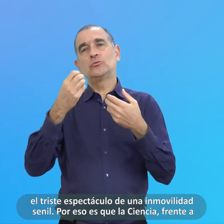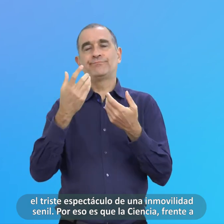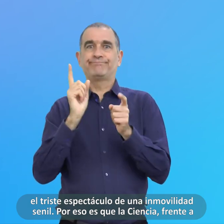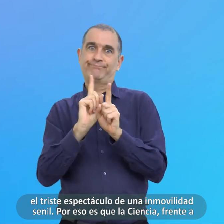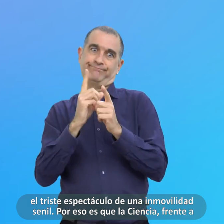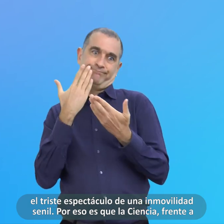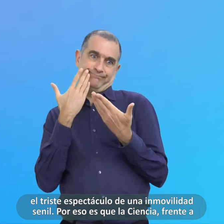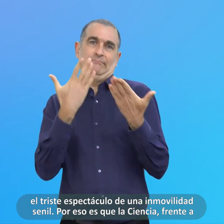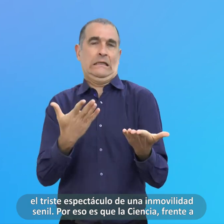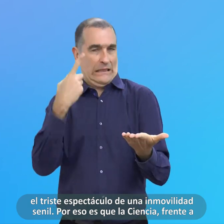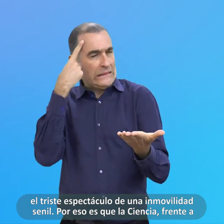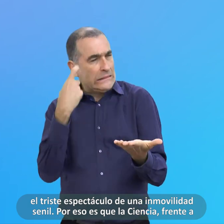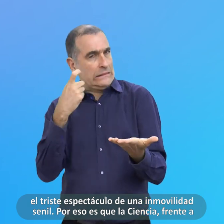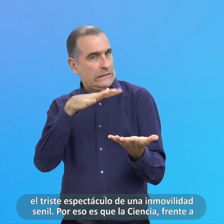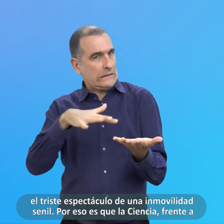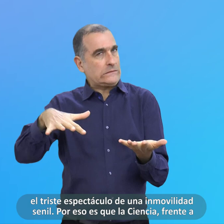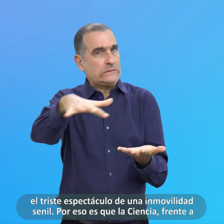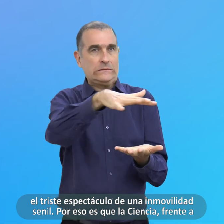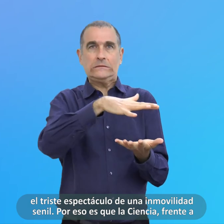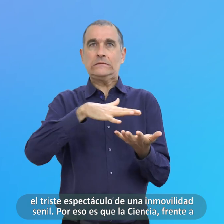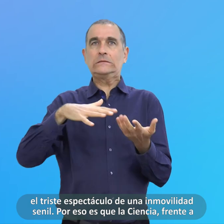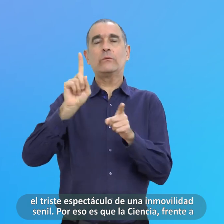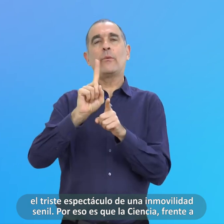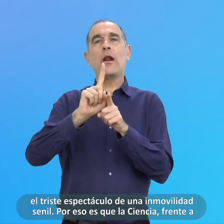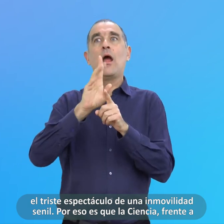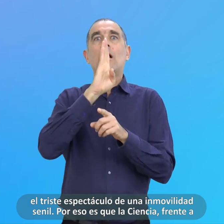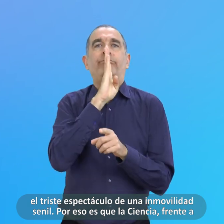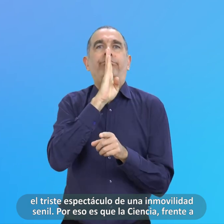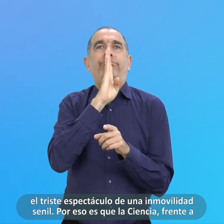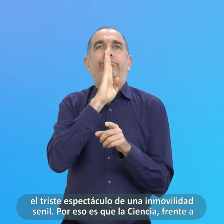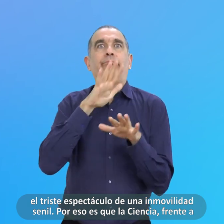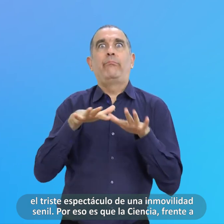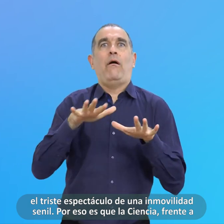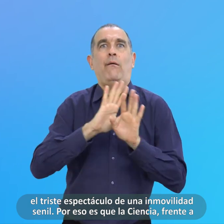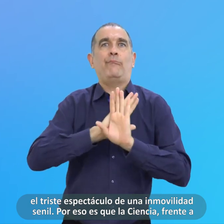De una inmovilidad Zenit